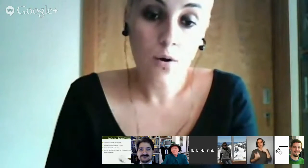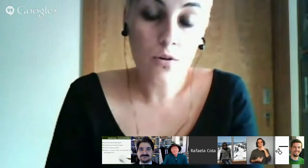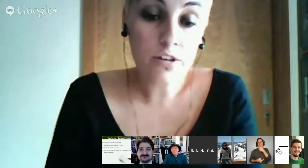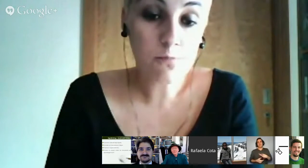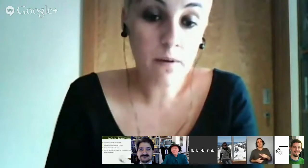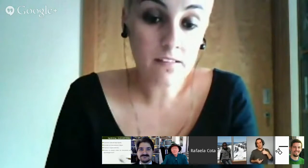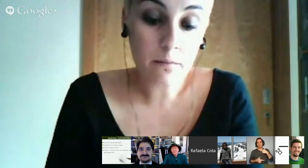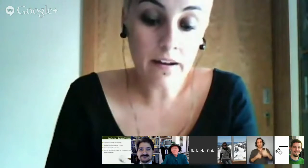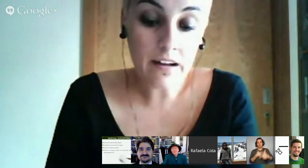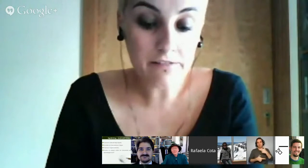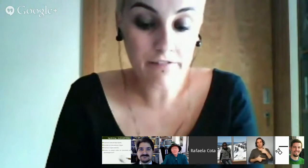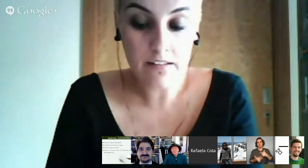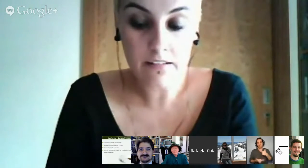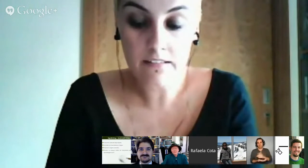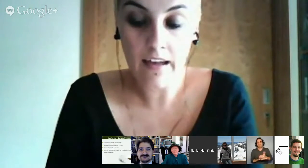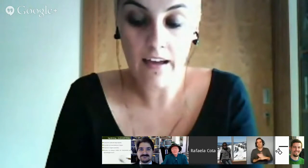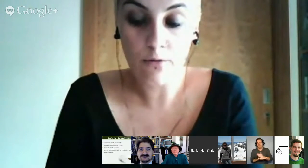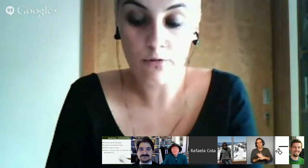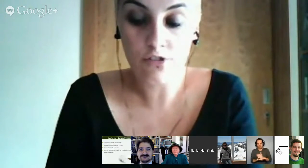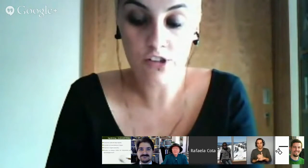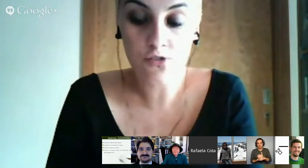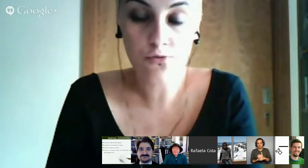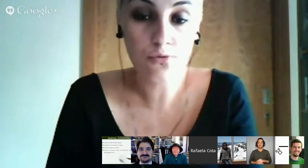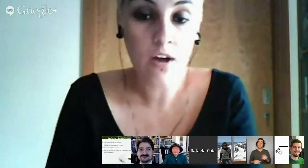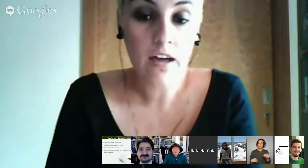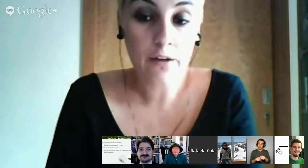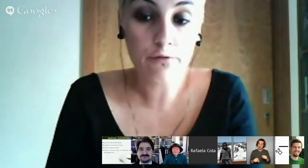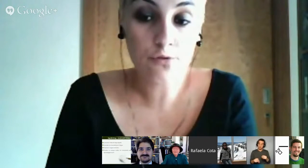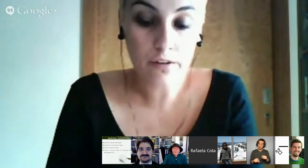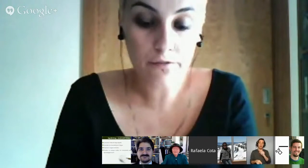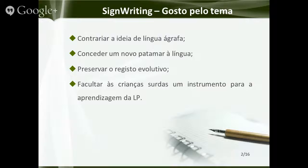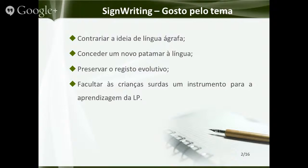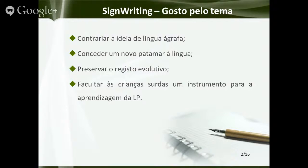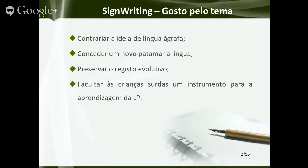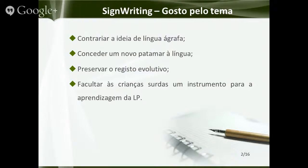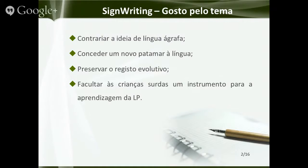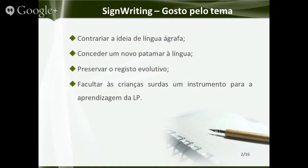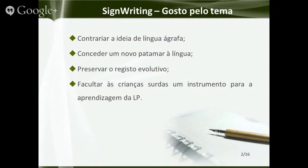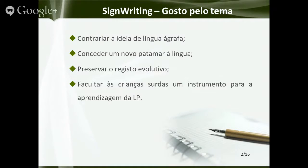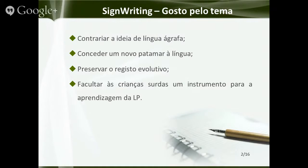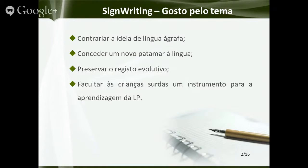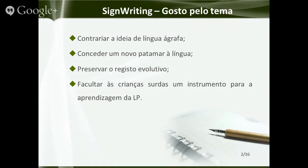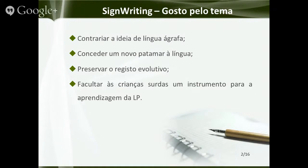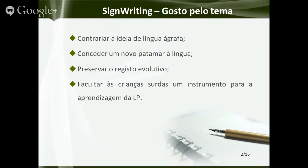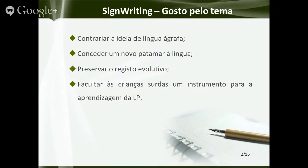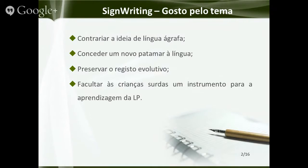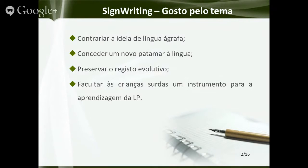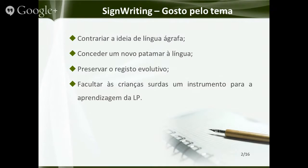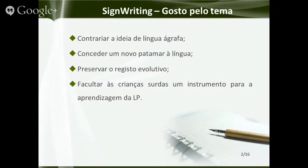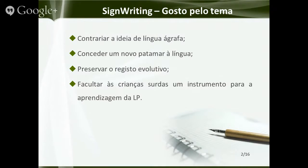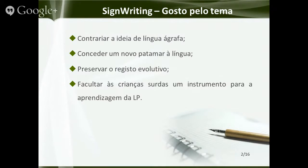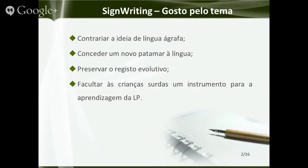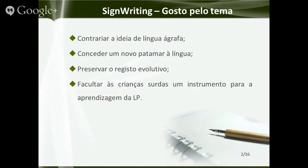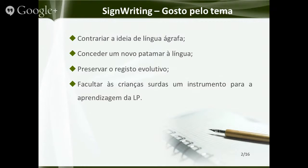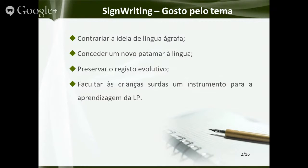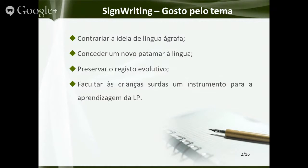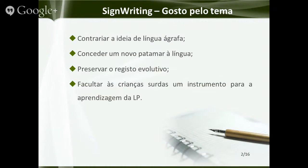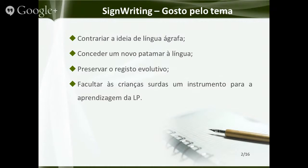Outro aspecto também relevante é o registro evolutivo da própria língua. É certo que poderemos fazê-lo através de